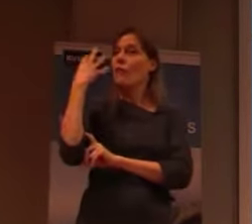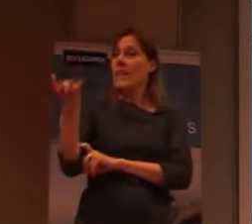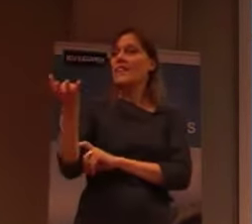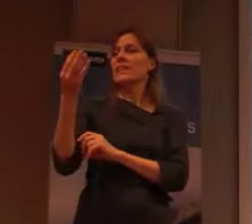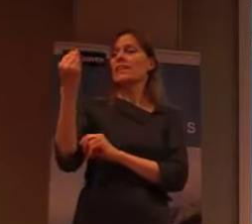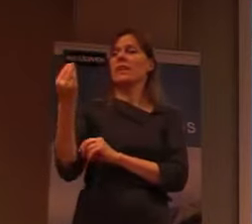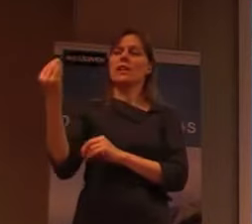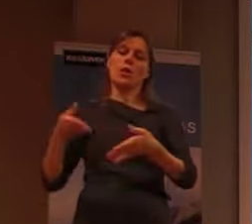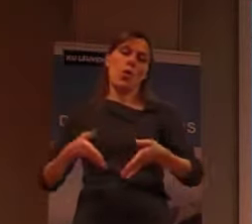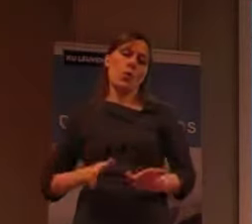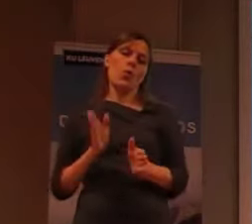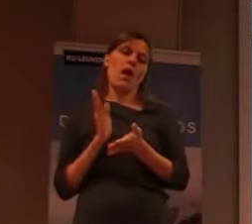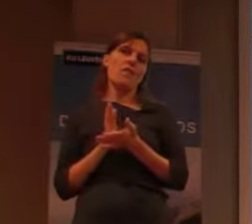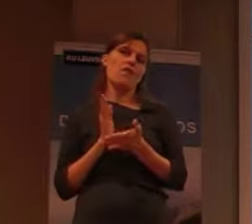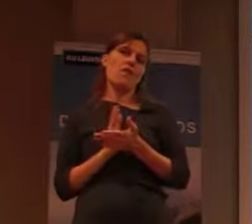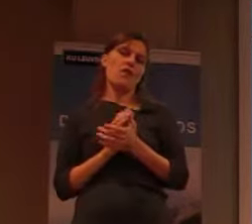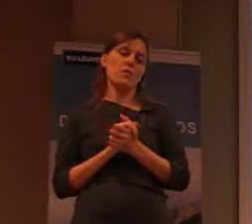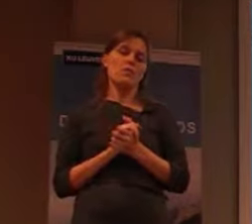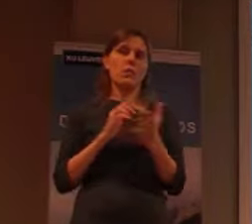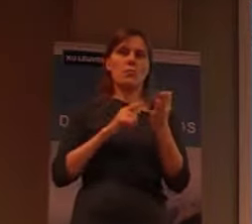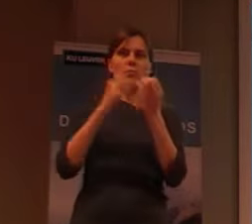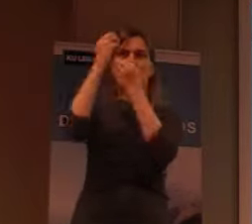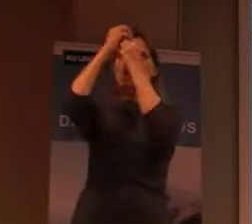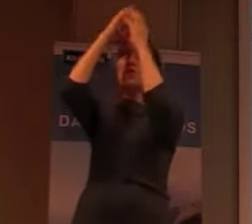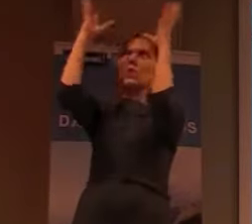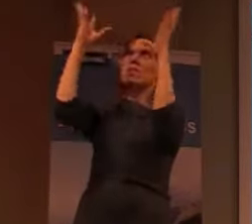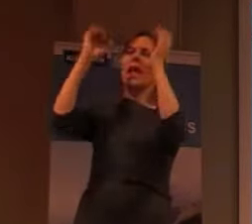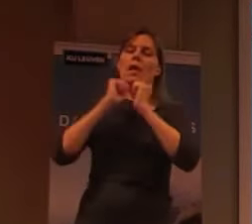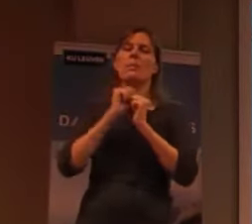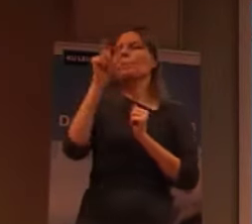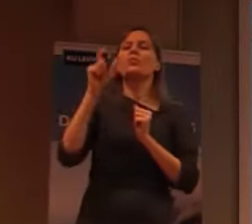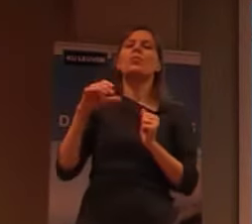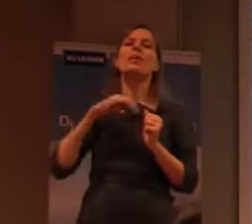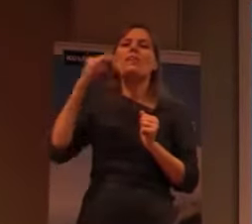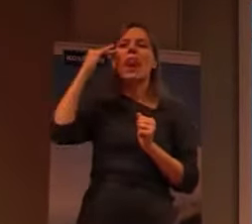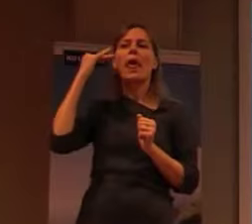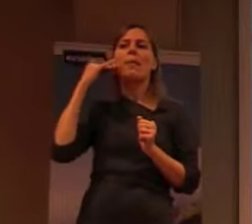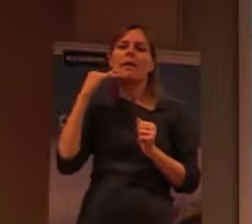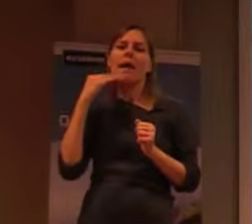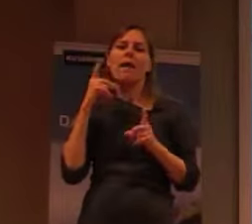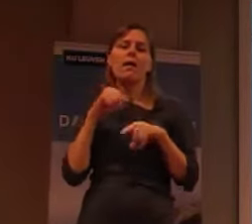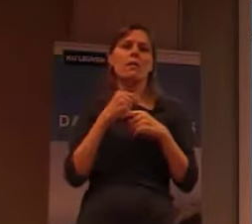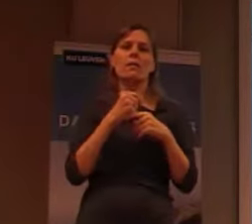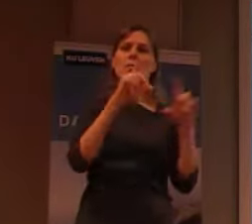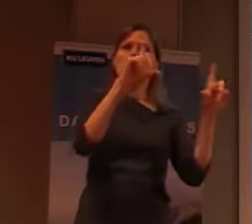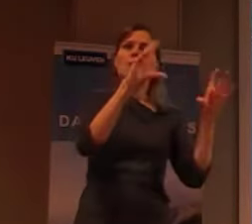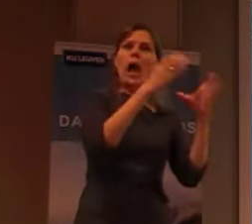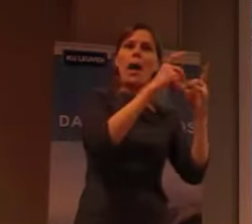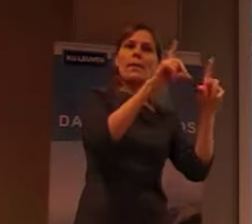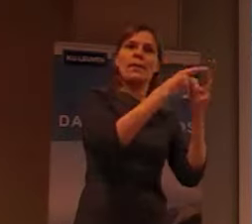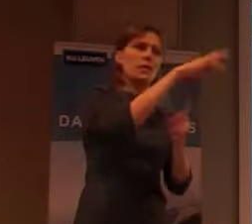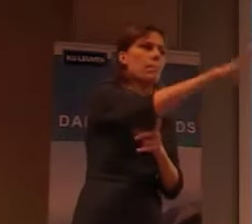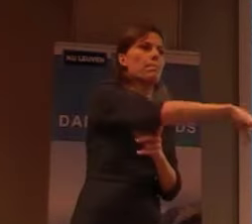Dus je moet je voorstellen. Mensen met lembra. Die werden eigenlijk uit hun gemeenschappen verplicht. Die werden